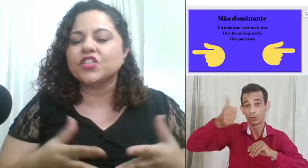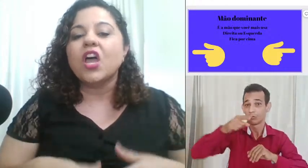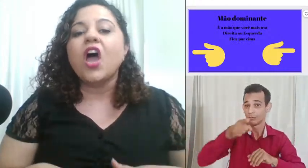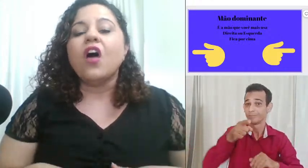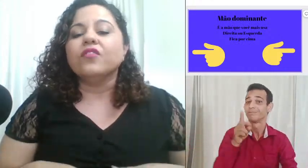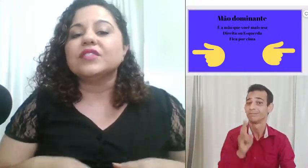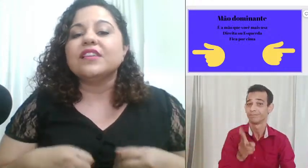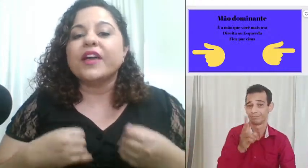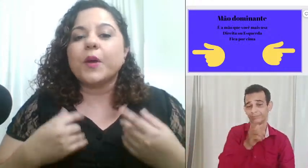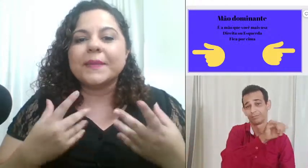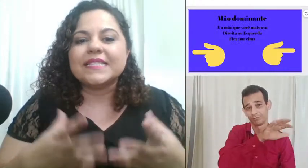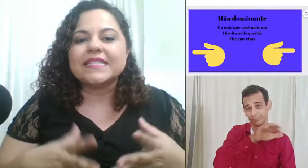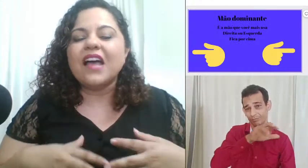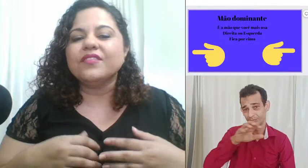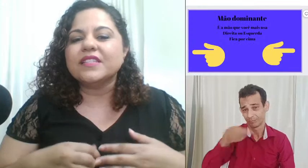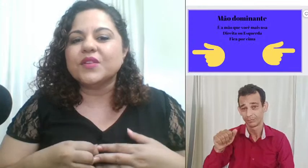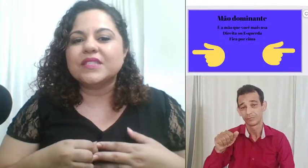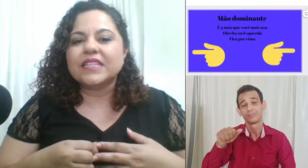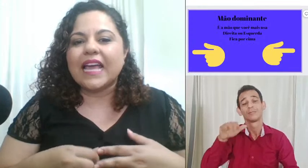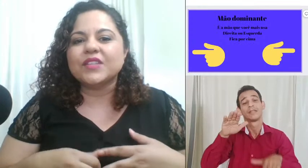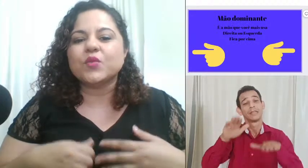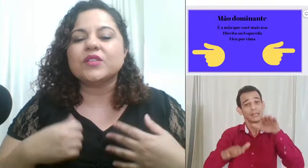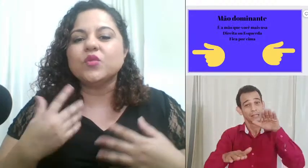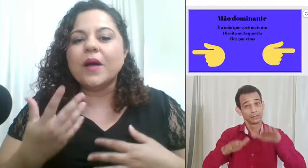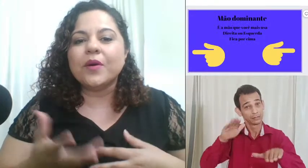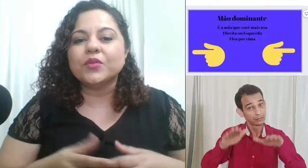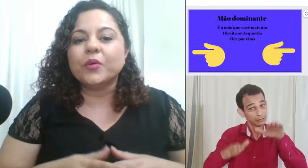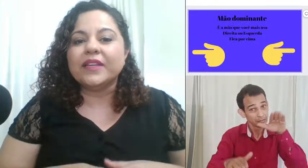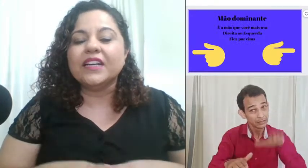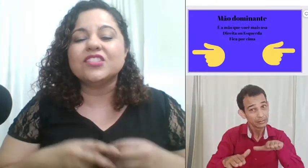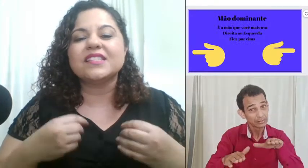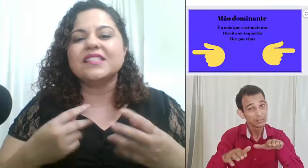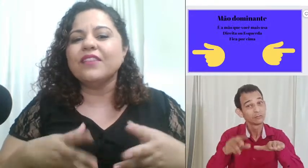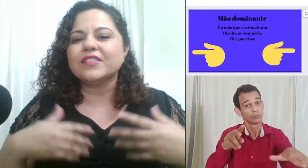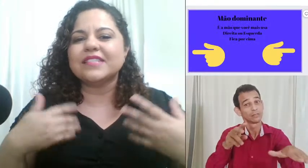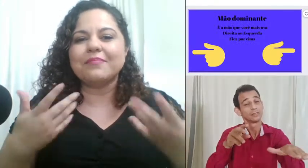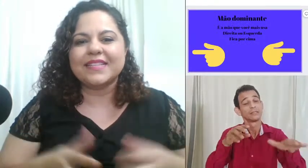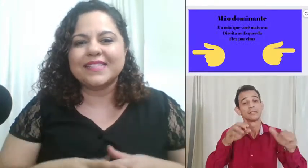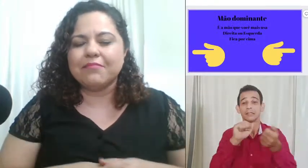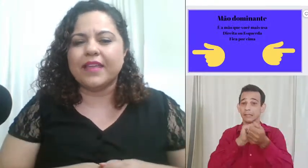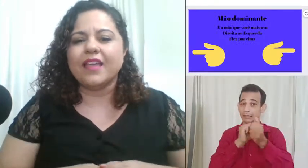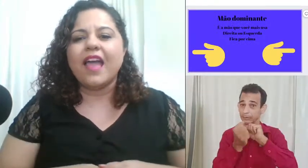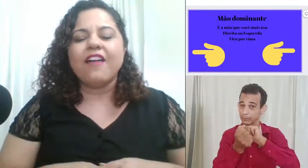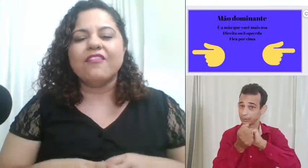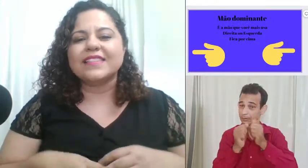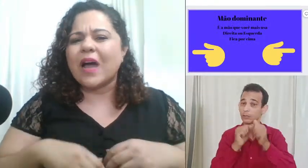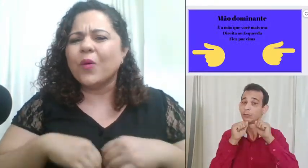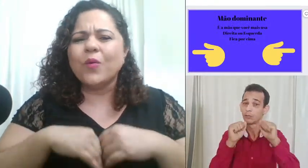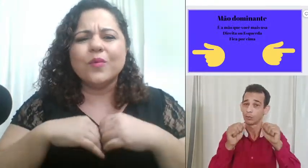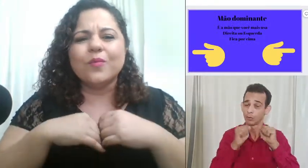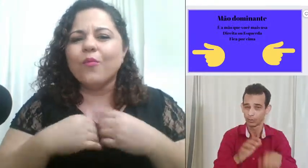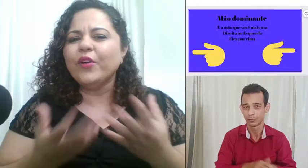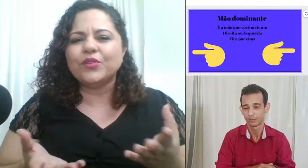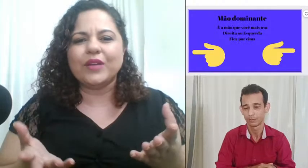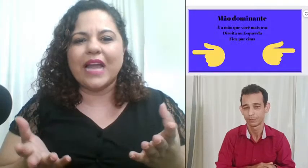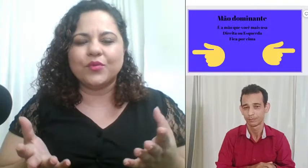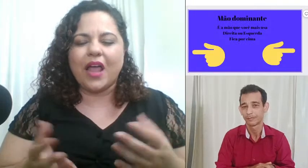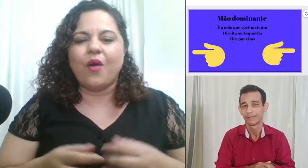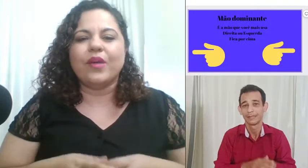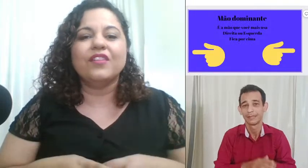você vai começar a fazer os sinais com a sua mão dominante sem você perceber vai ser algo muito natural e